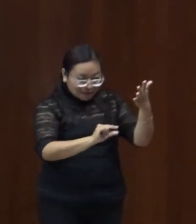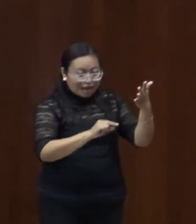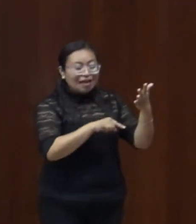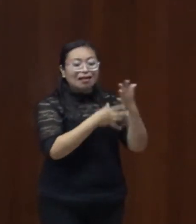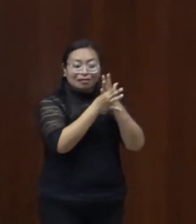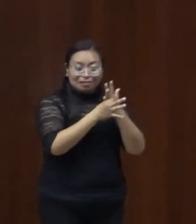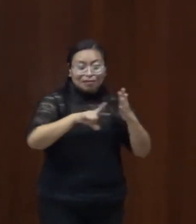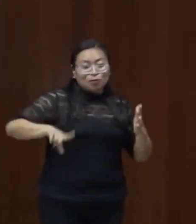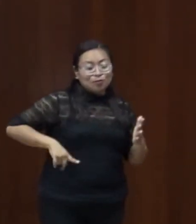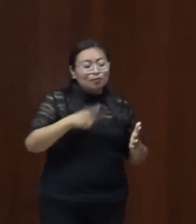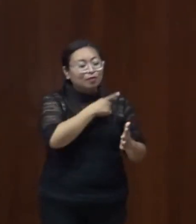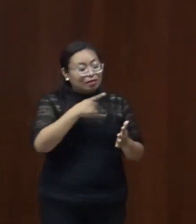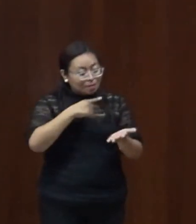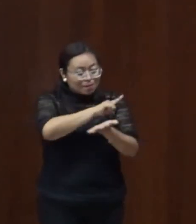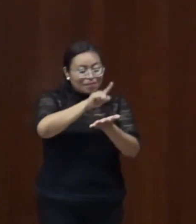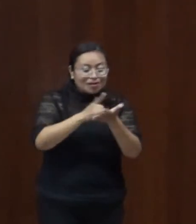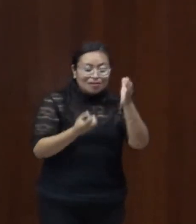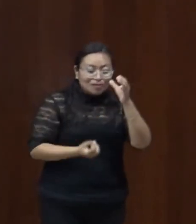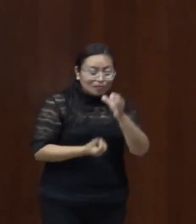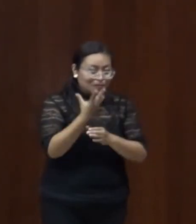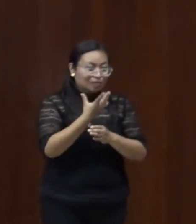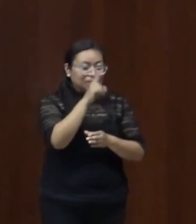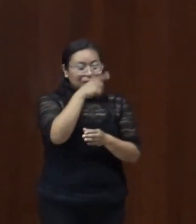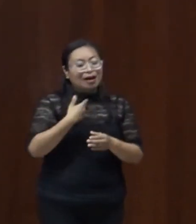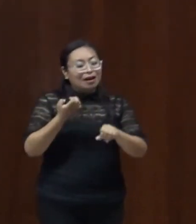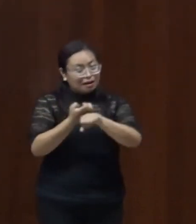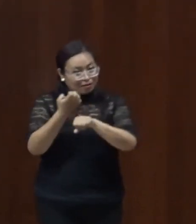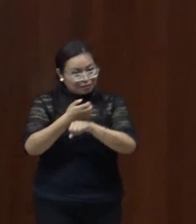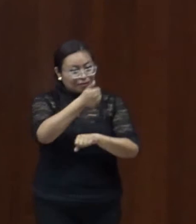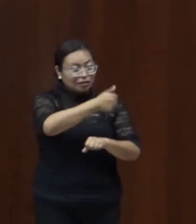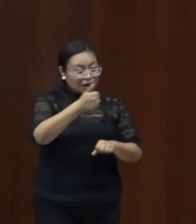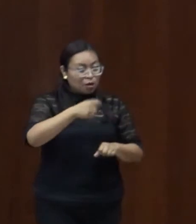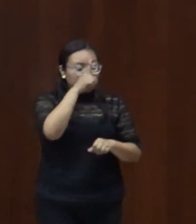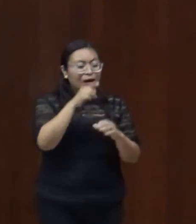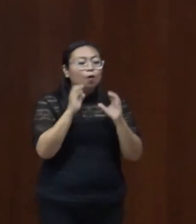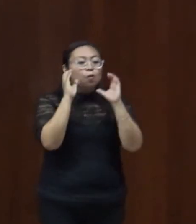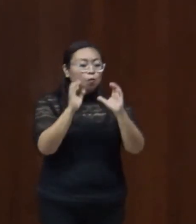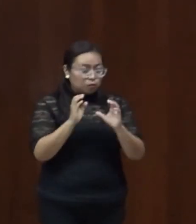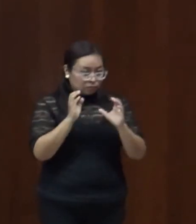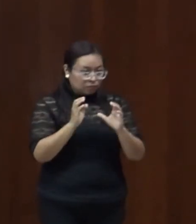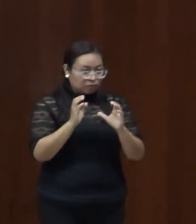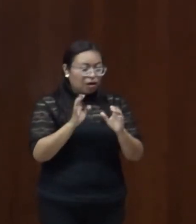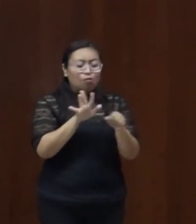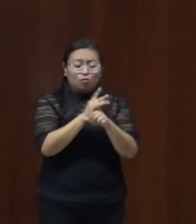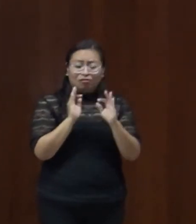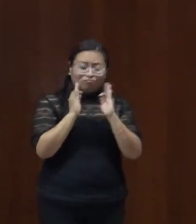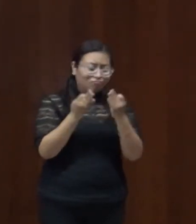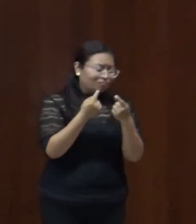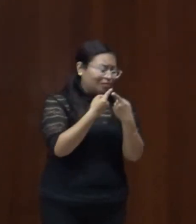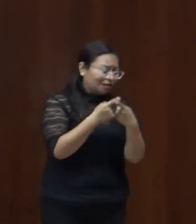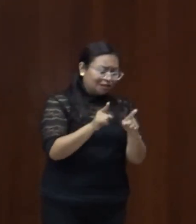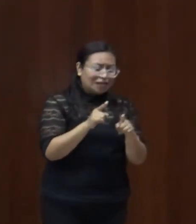leyes tanto a nivel federal como estatal para prevenir todas las formas múltiples y